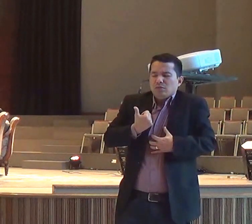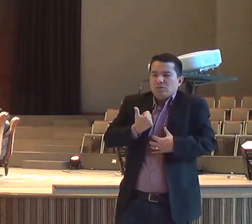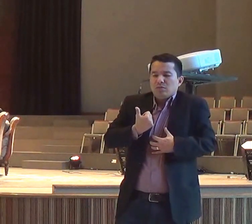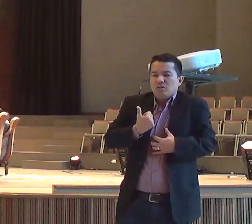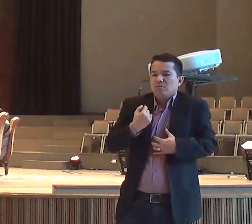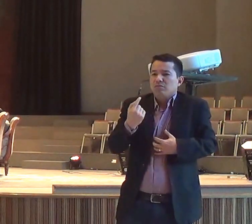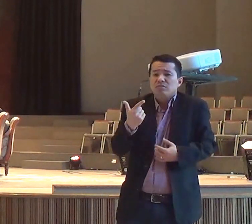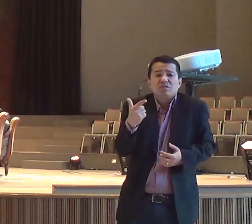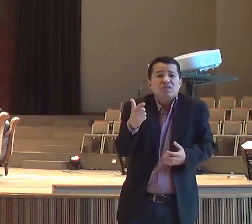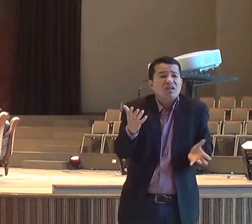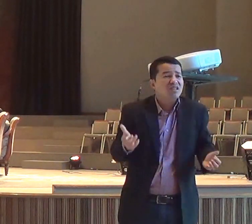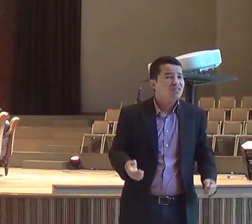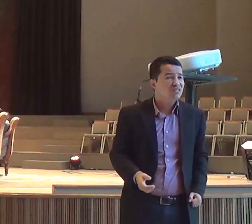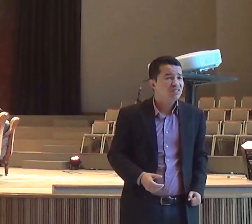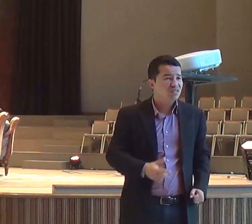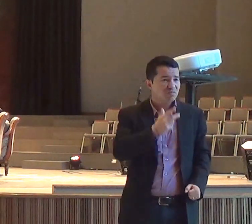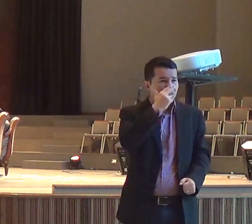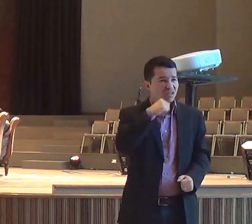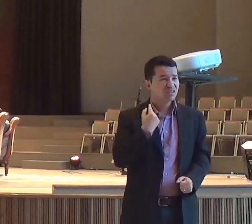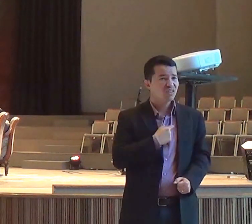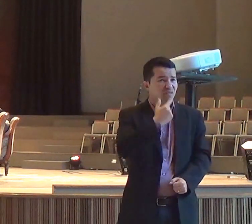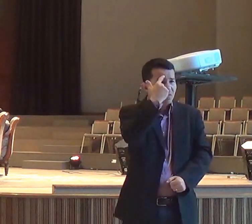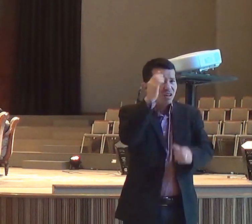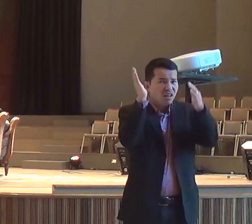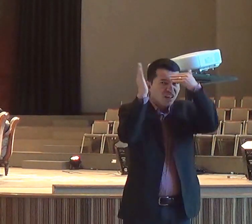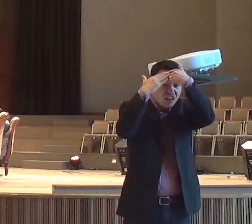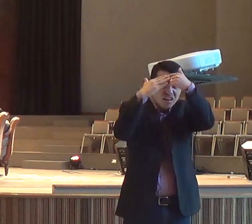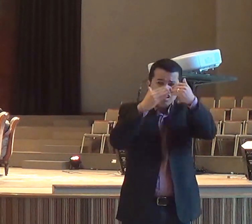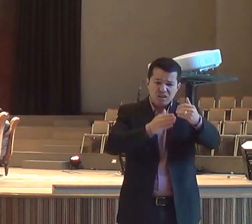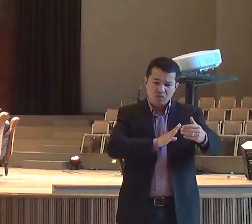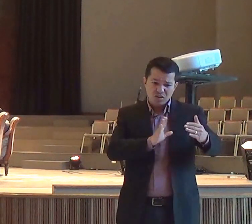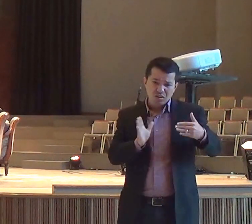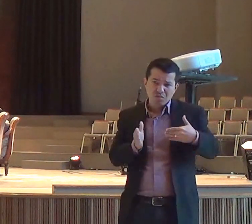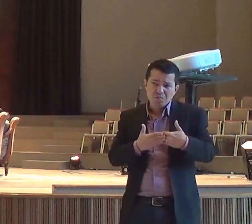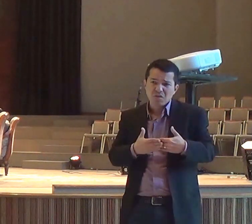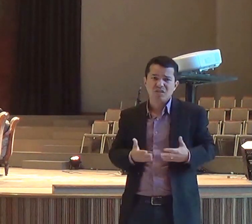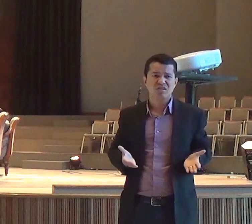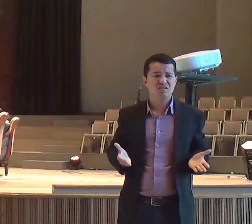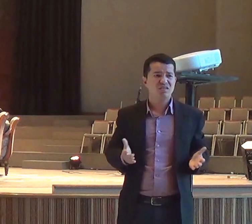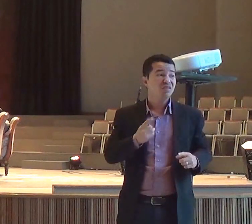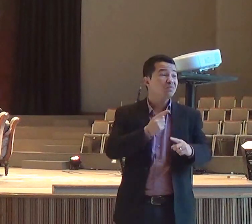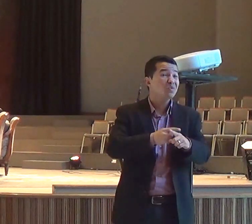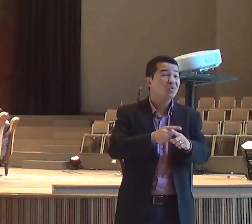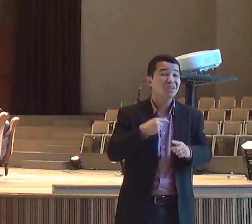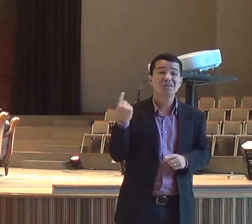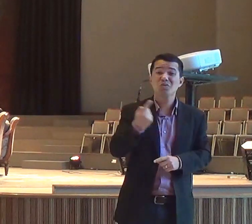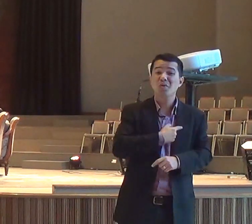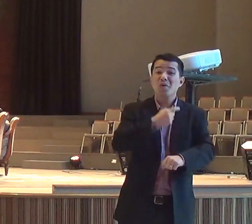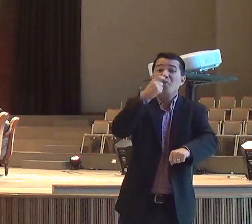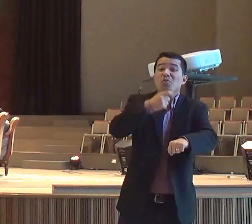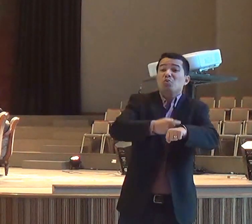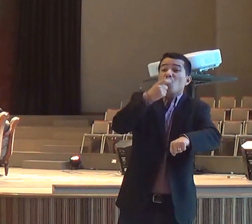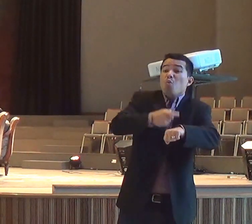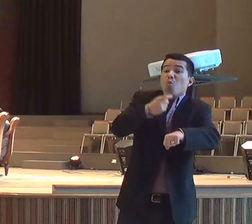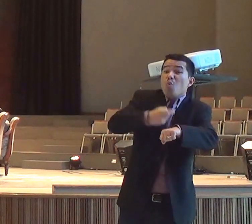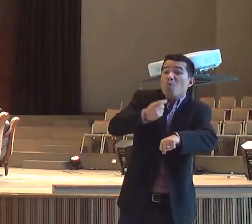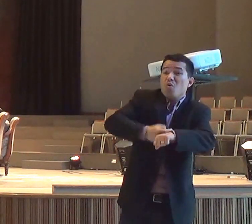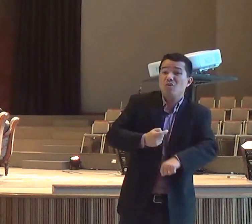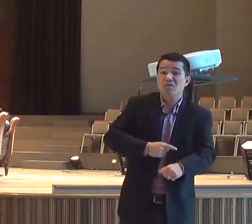vivendo, desde amanhã, até o sacrifício da tarde, diz a Bíblia, eles ficaram